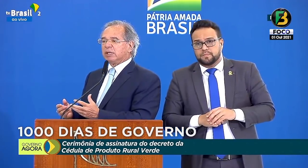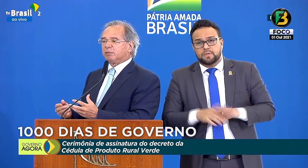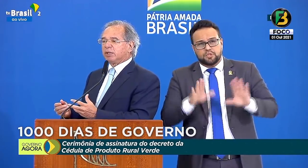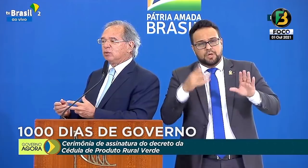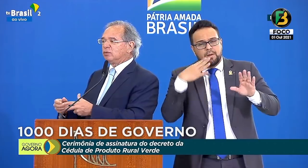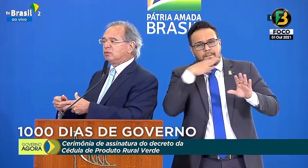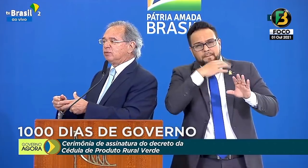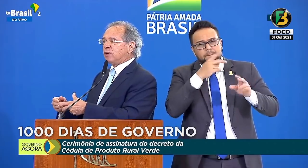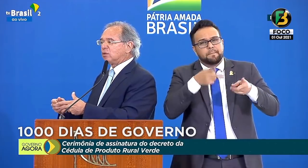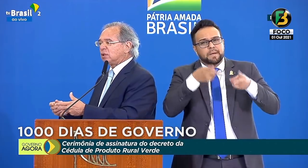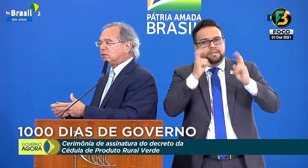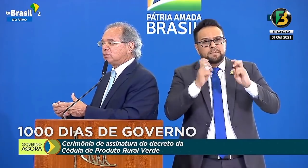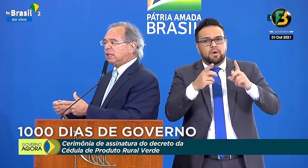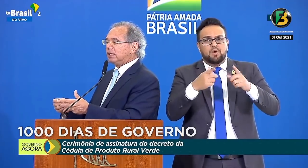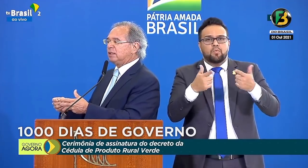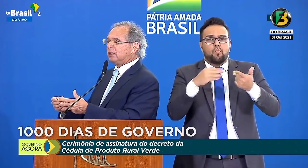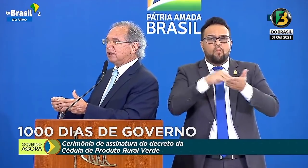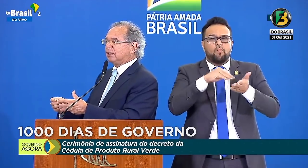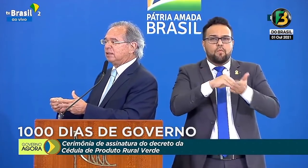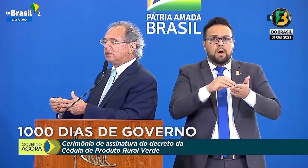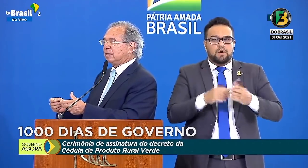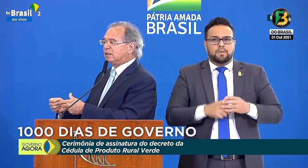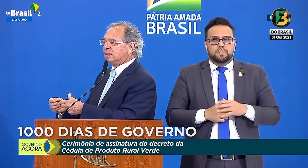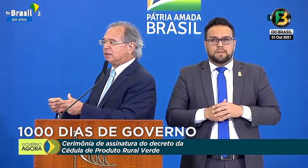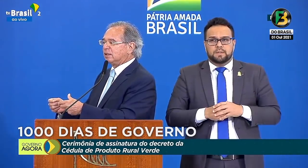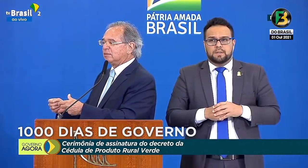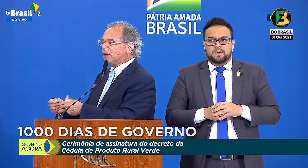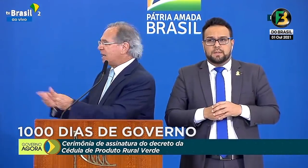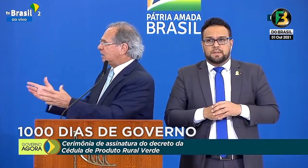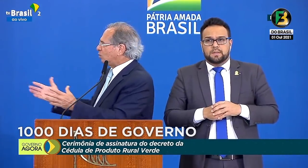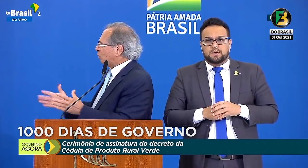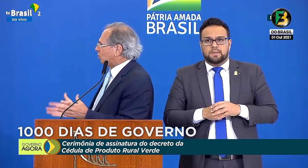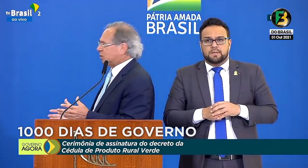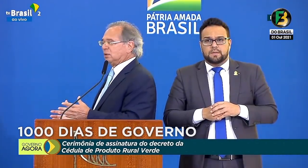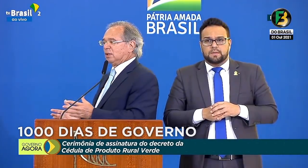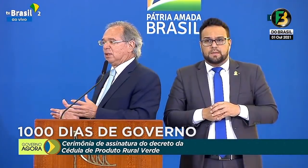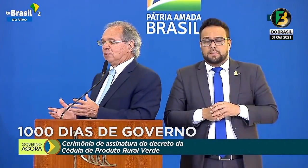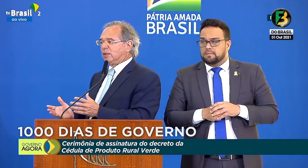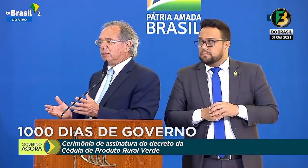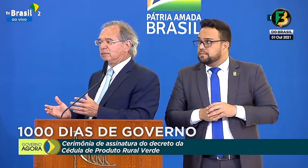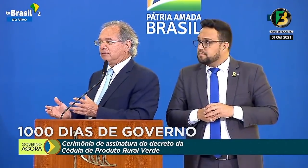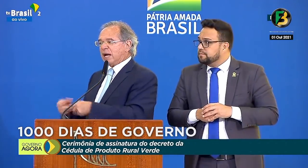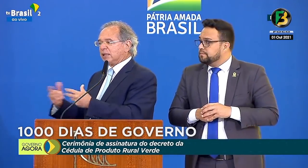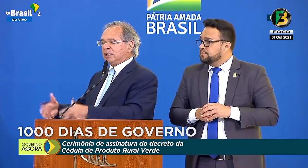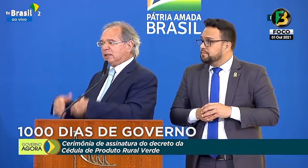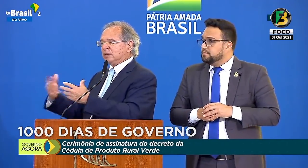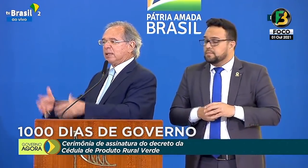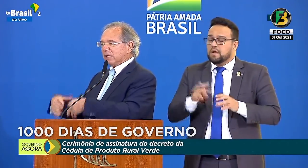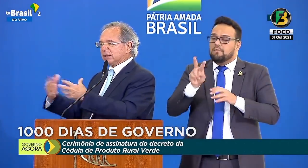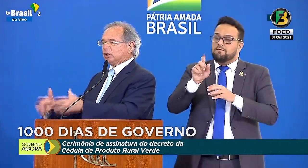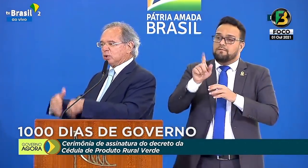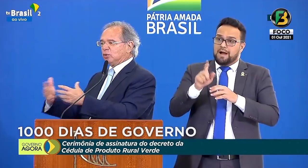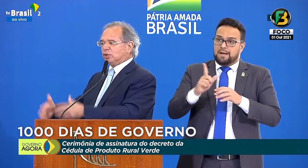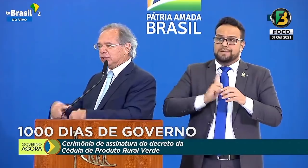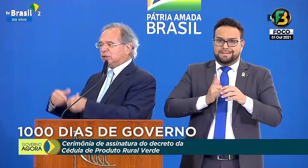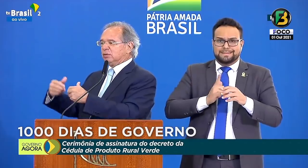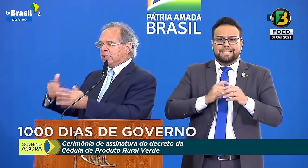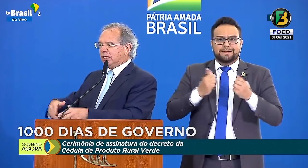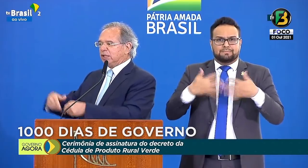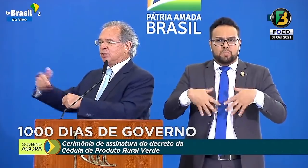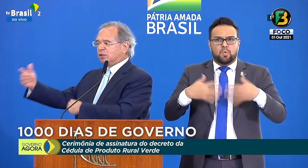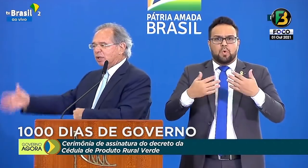notaram, por exemplo, que não faltam vacas no mundo. Vaca é bastante